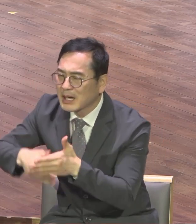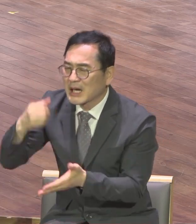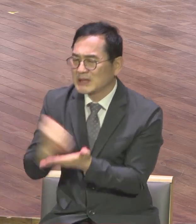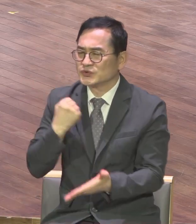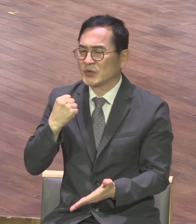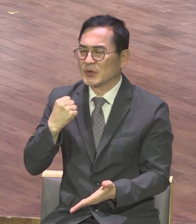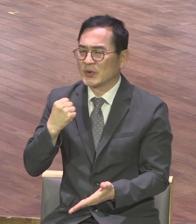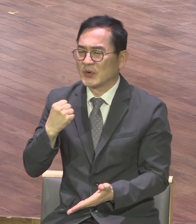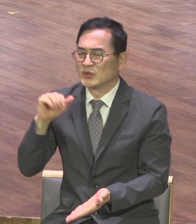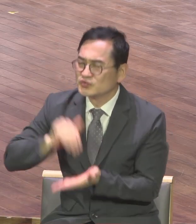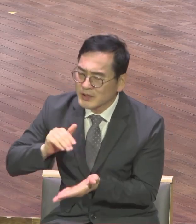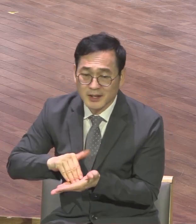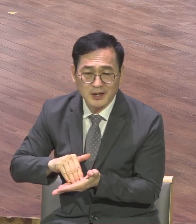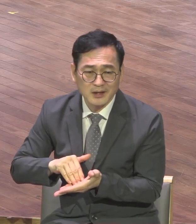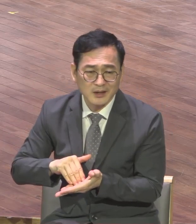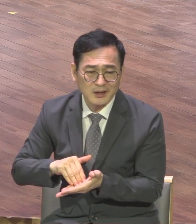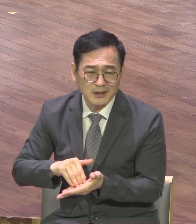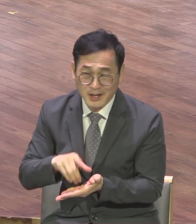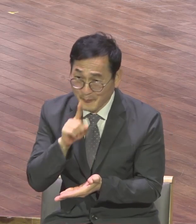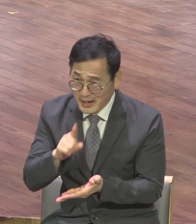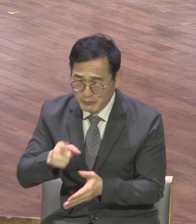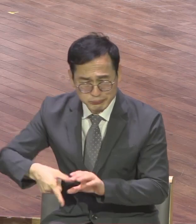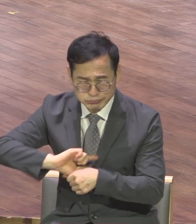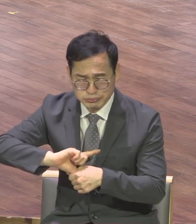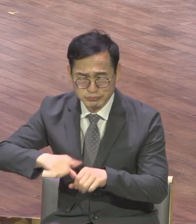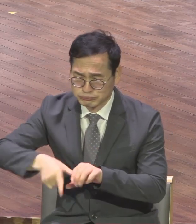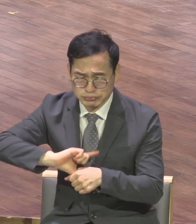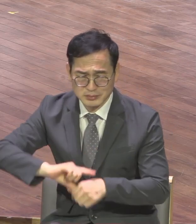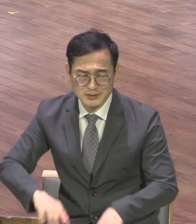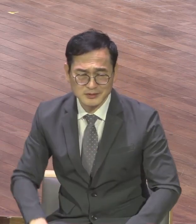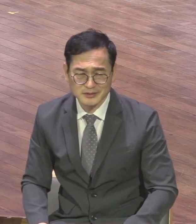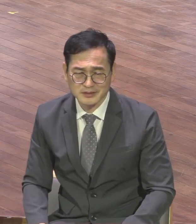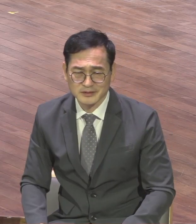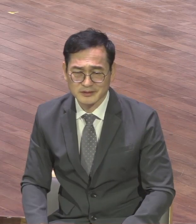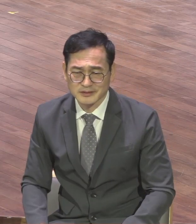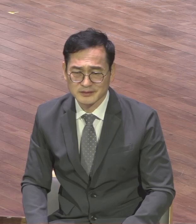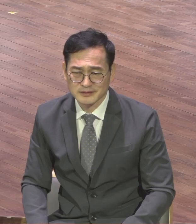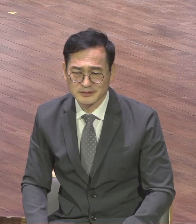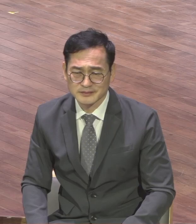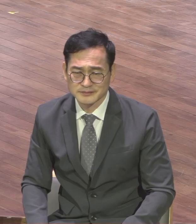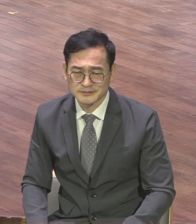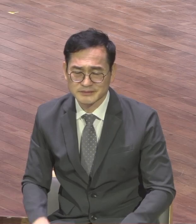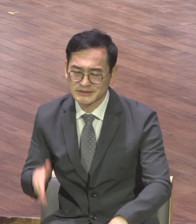이런 말은요 아무 소용이 없어요 전했어야 합니다